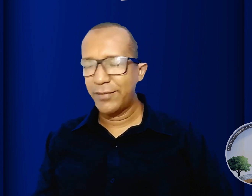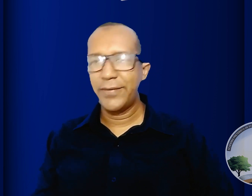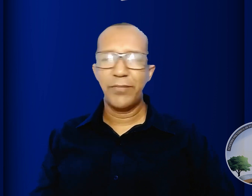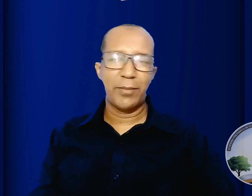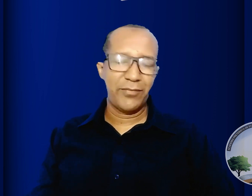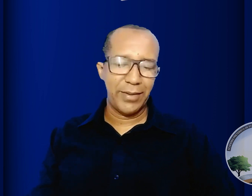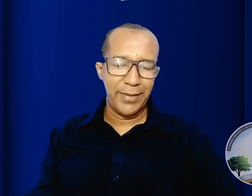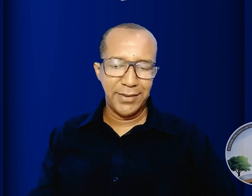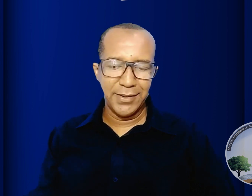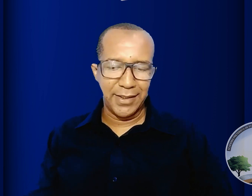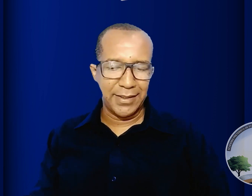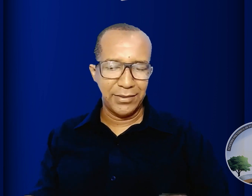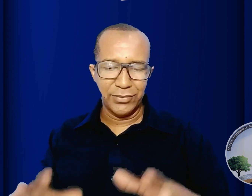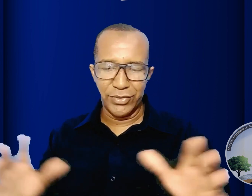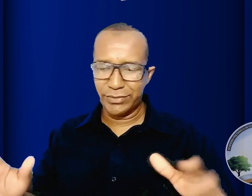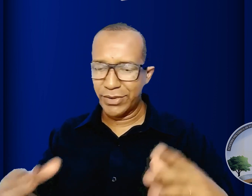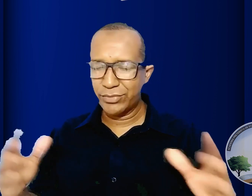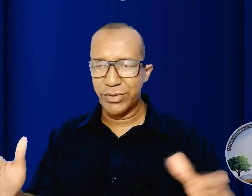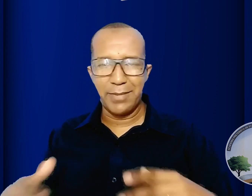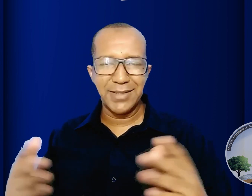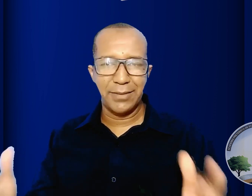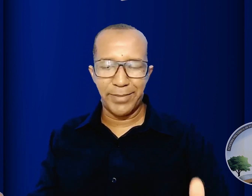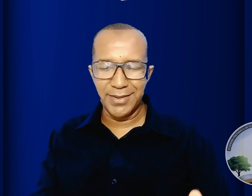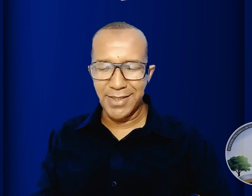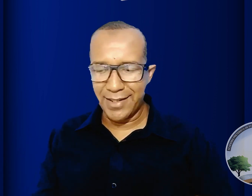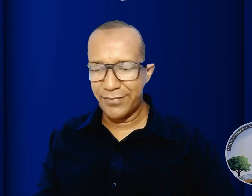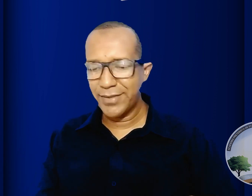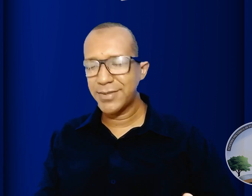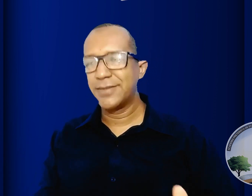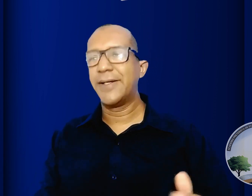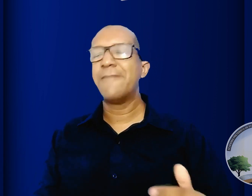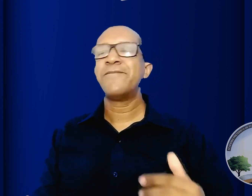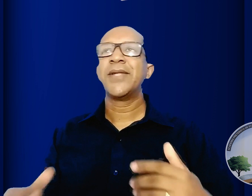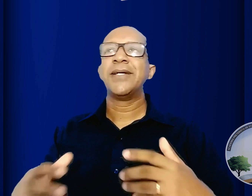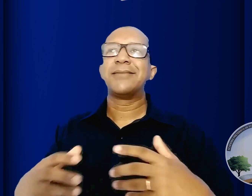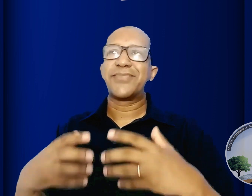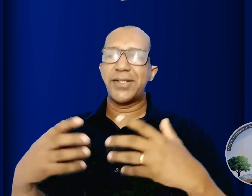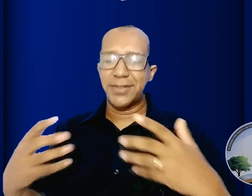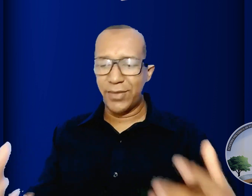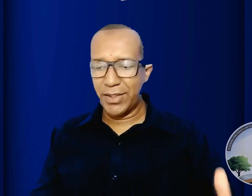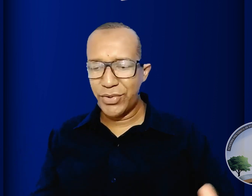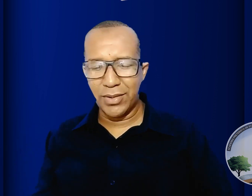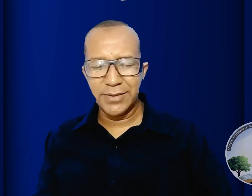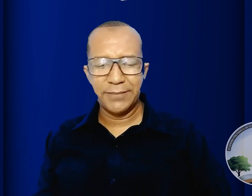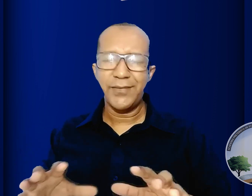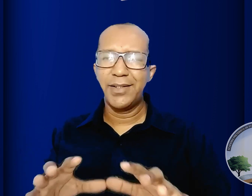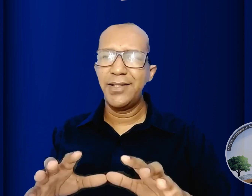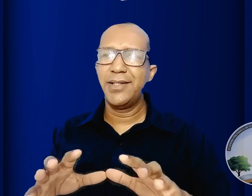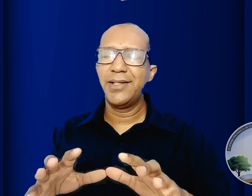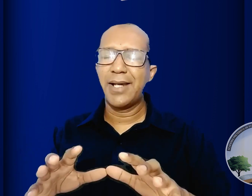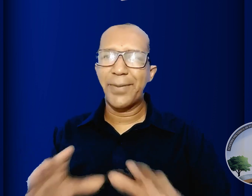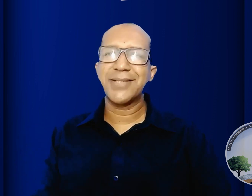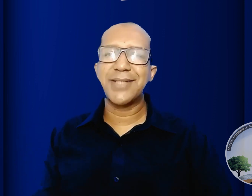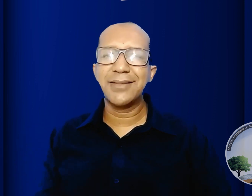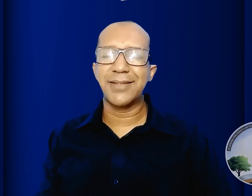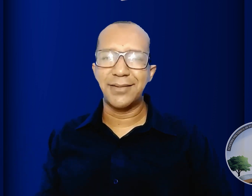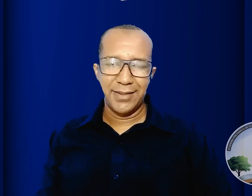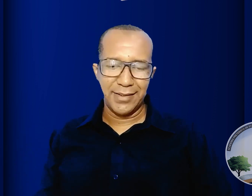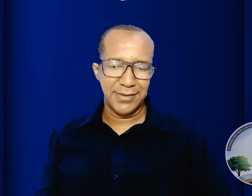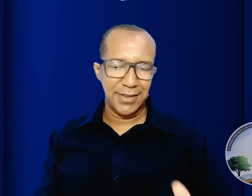obviamente é um dos textos mais apreciáveis da tradição religiosa que apresenta essa